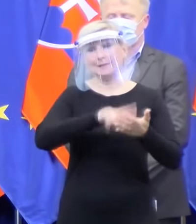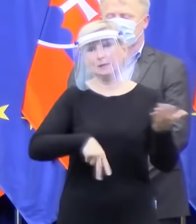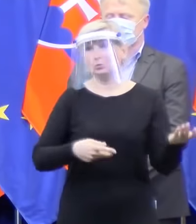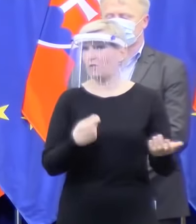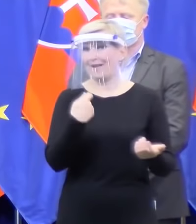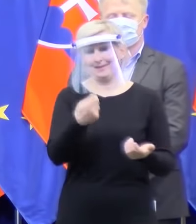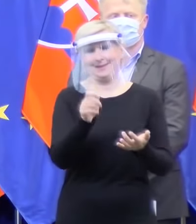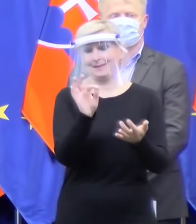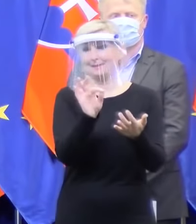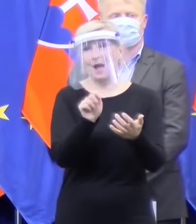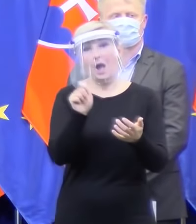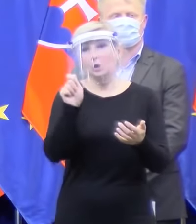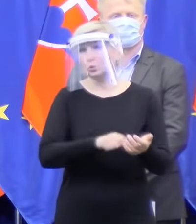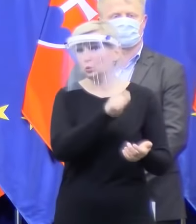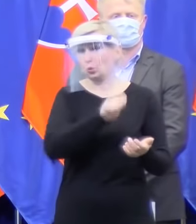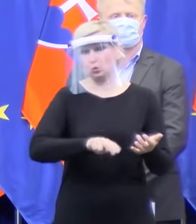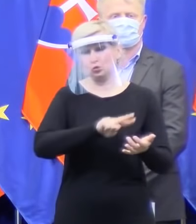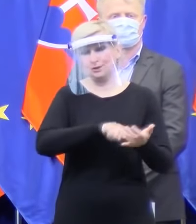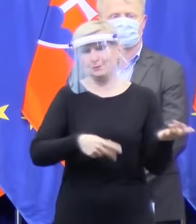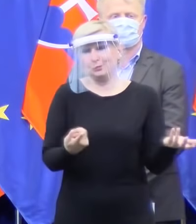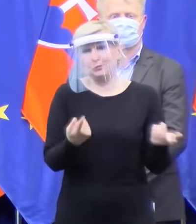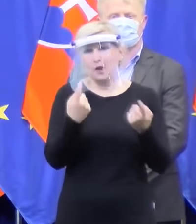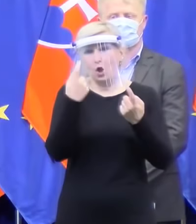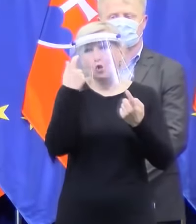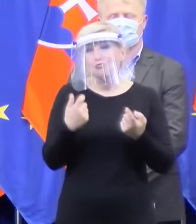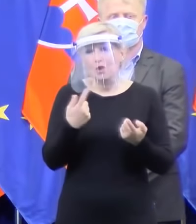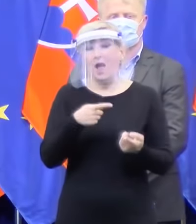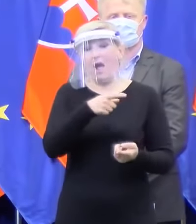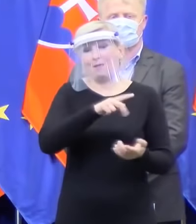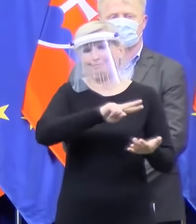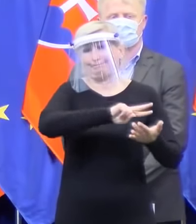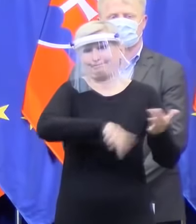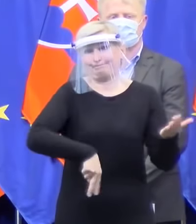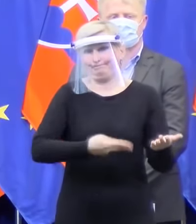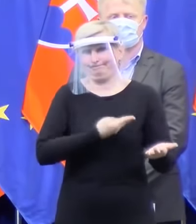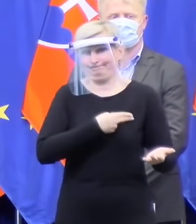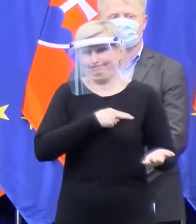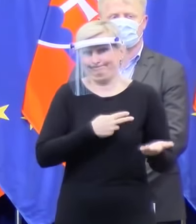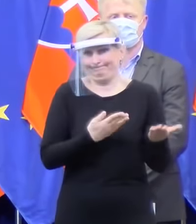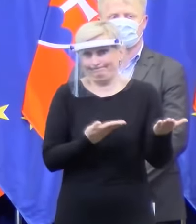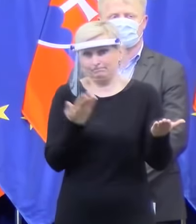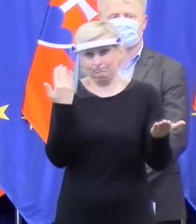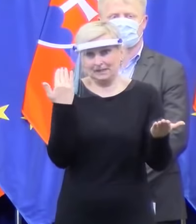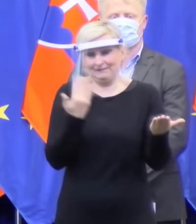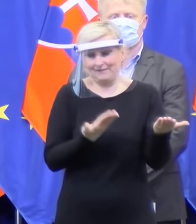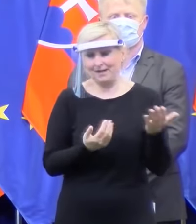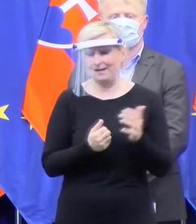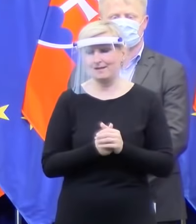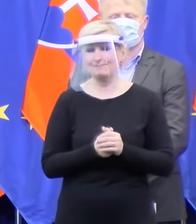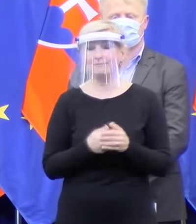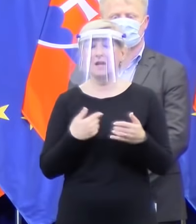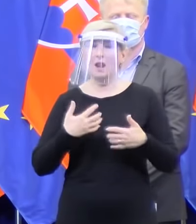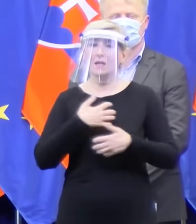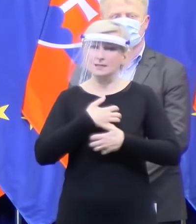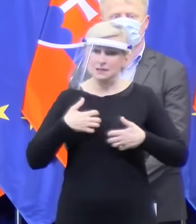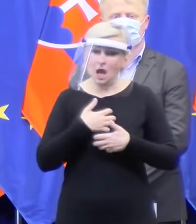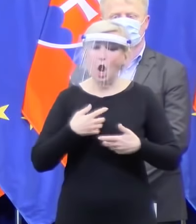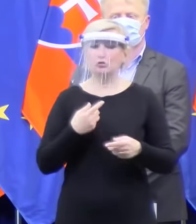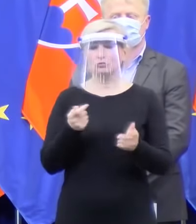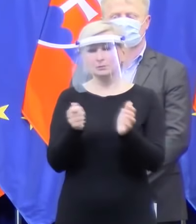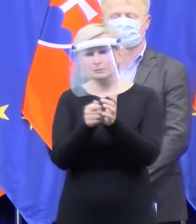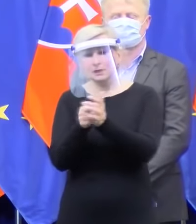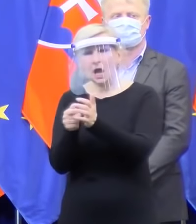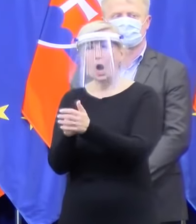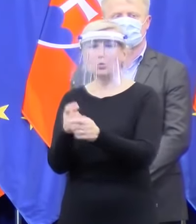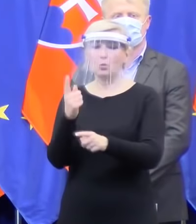tak to podpísali. Takže, ale zároveň sa snažíme po vlastnej linke nakupovať, objednávať materiál